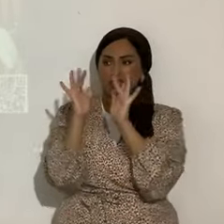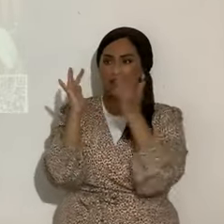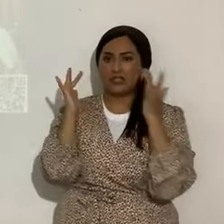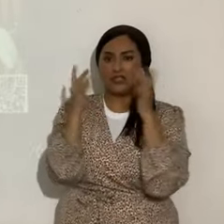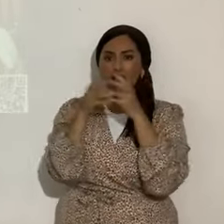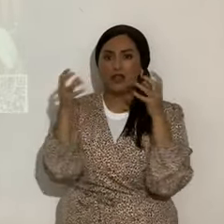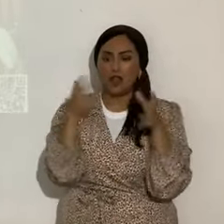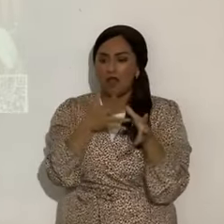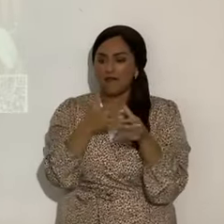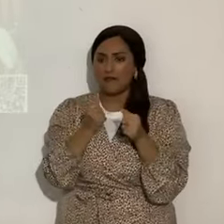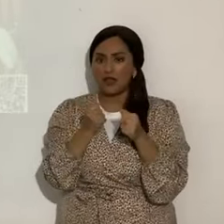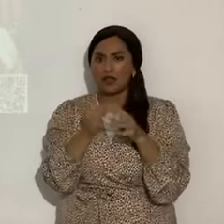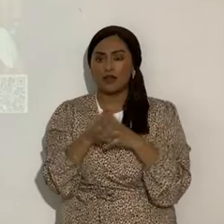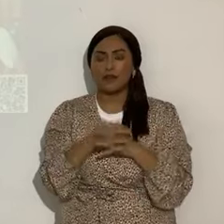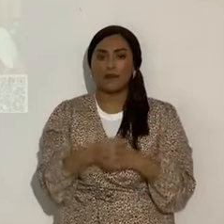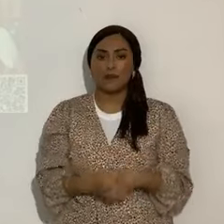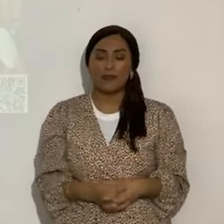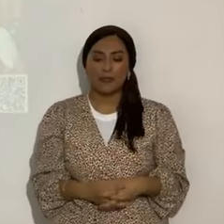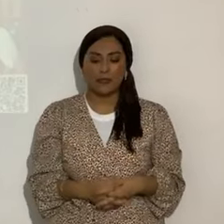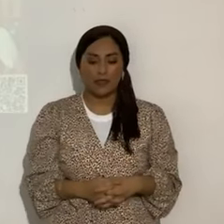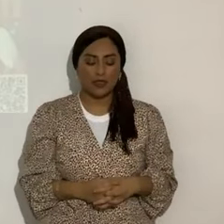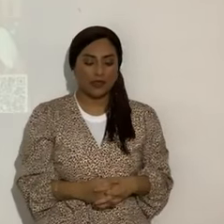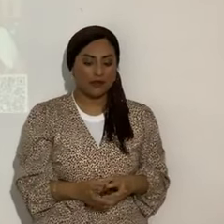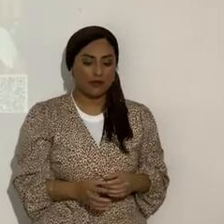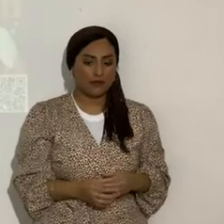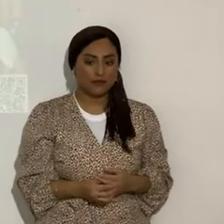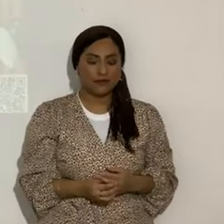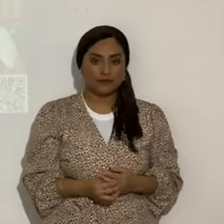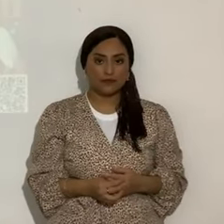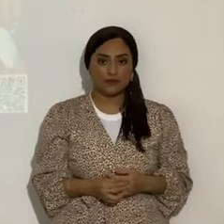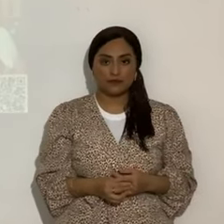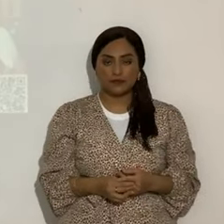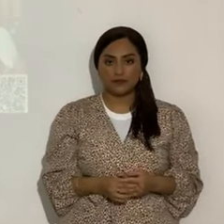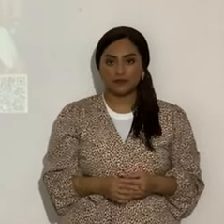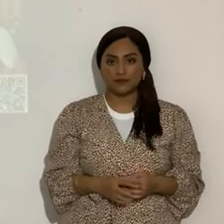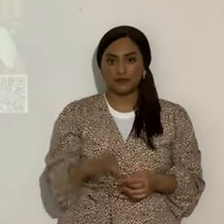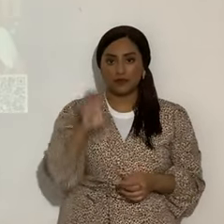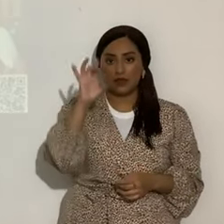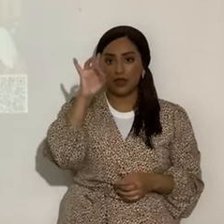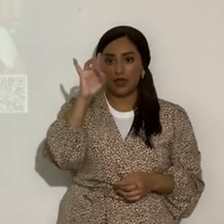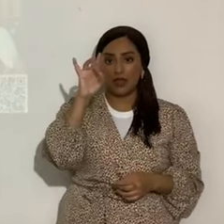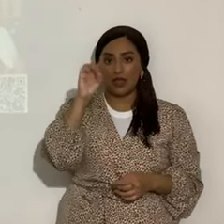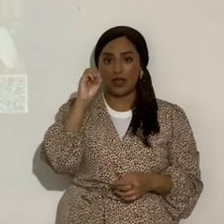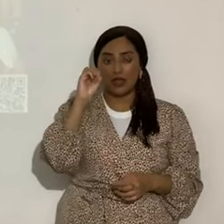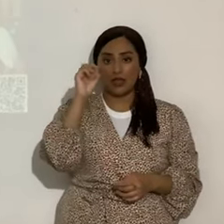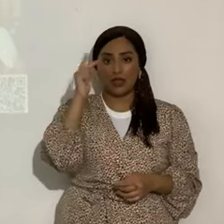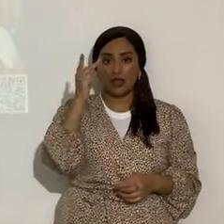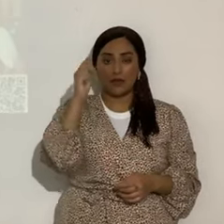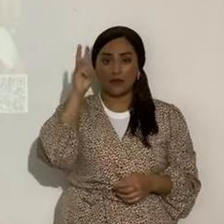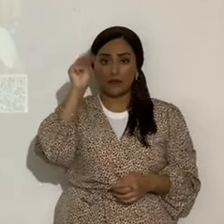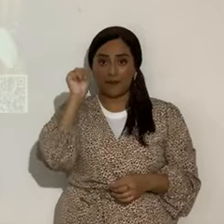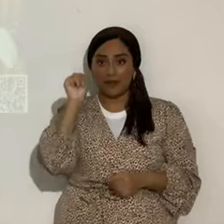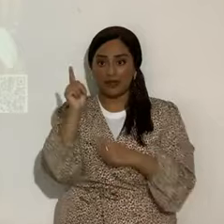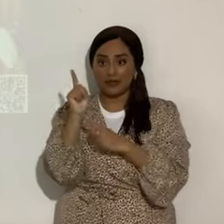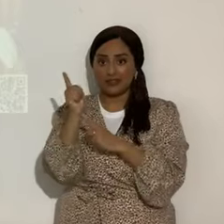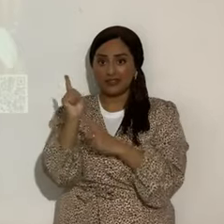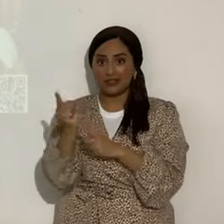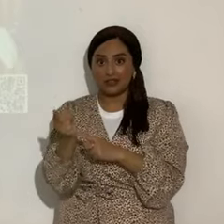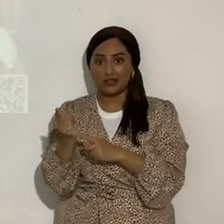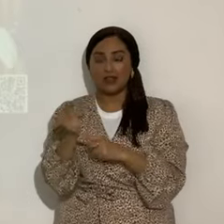viajando a 290 mil kilómetros por hora, lo que es 80 kilómetros por segundo, ¿sí? Y también